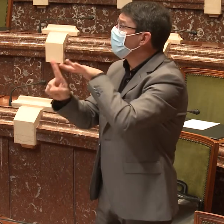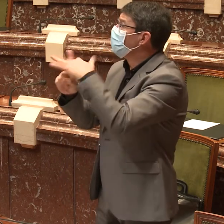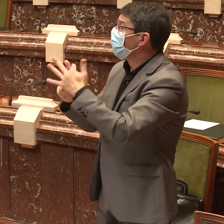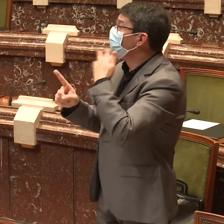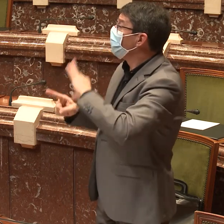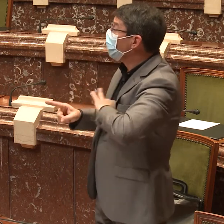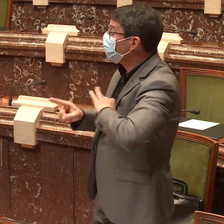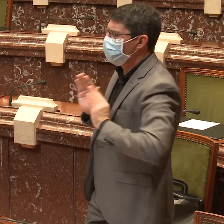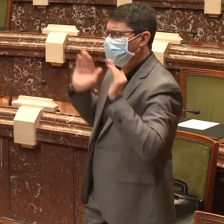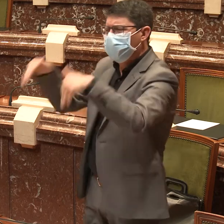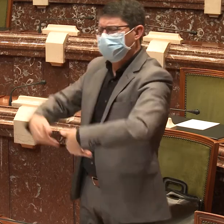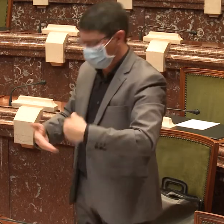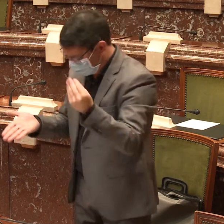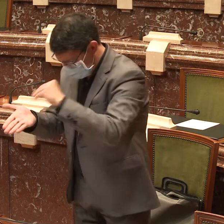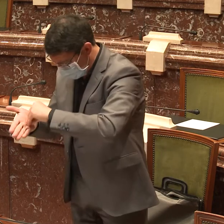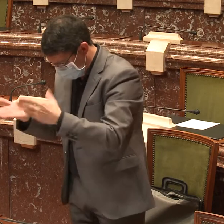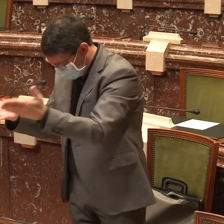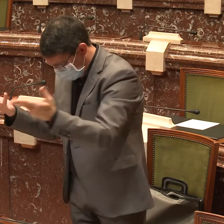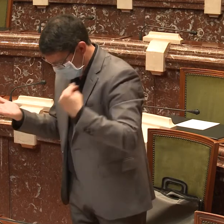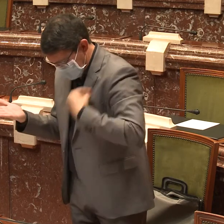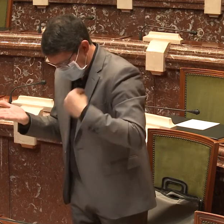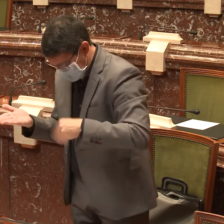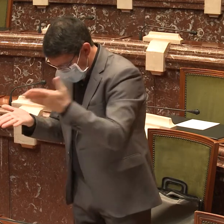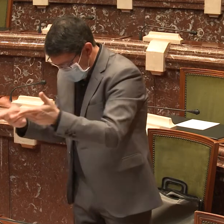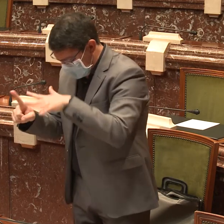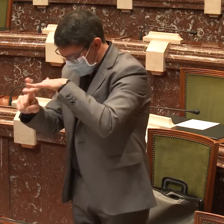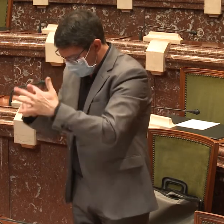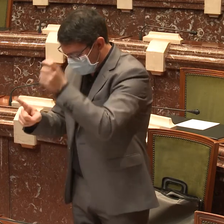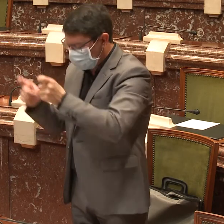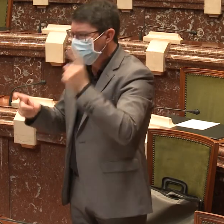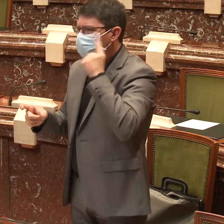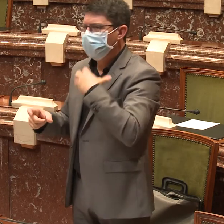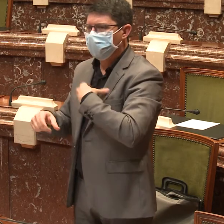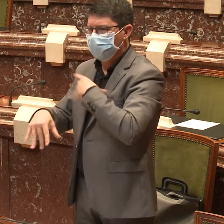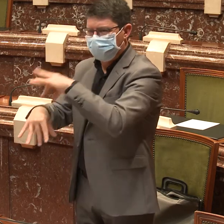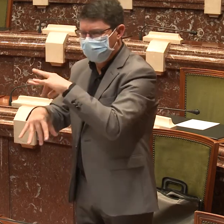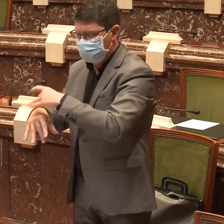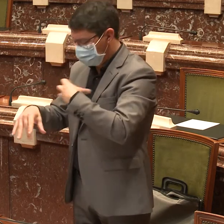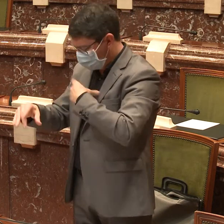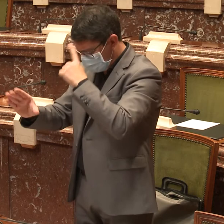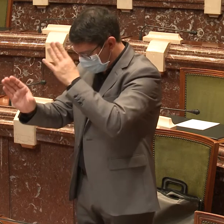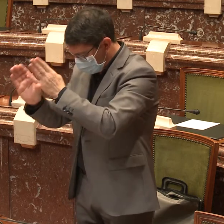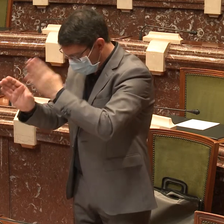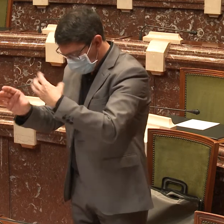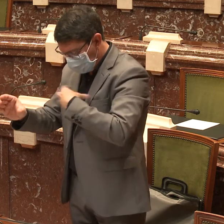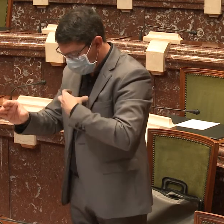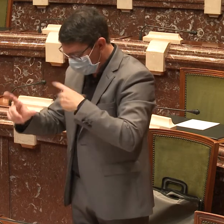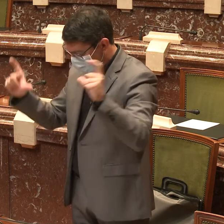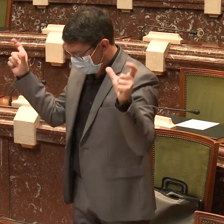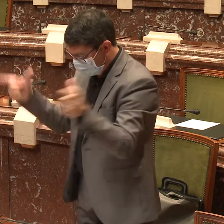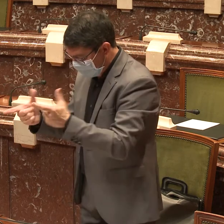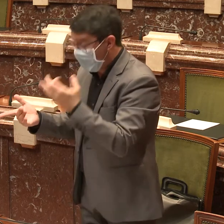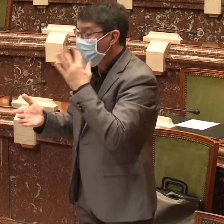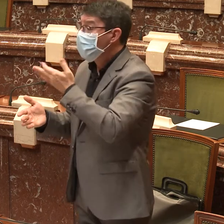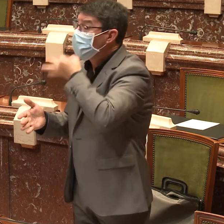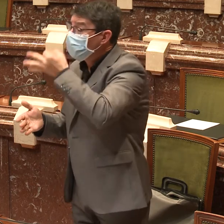En enero volveremos a la misma situación en la que las personas sordas no podremos ir a un médico, a un psicólogo o a una reunión de padres del colegio de nuestros